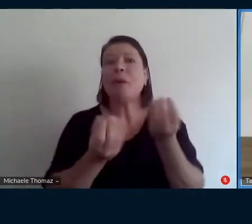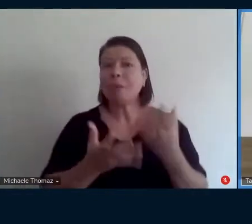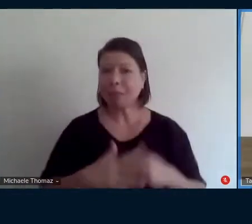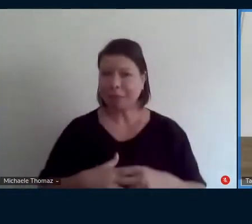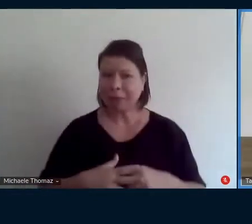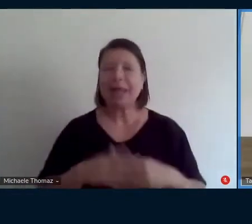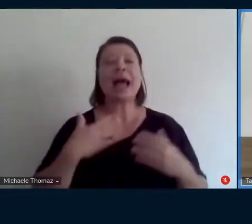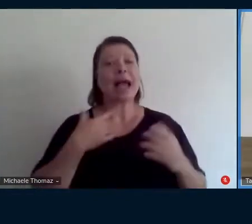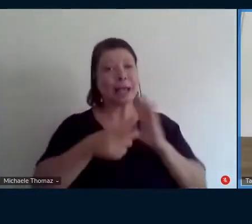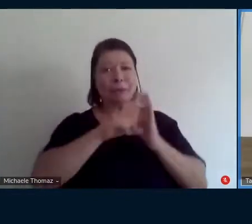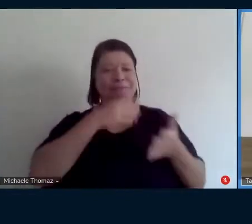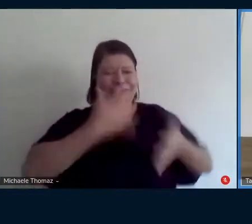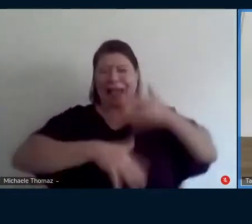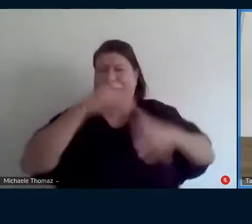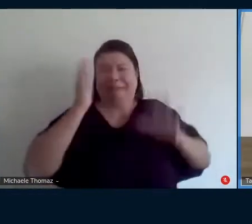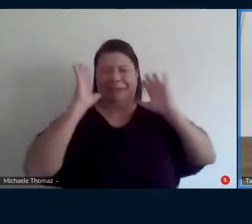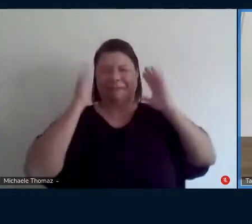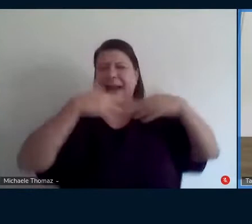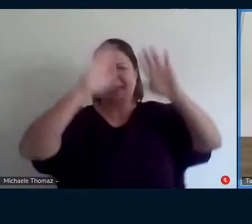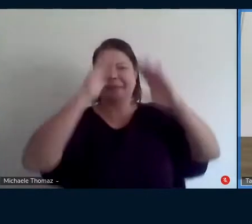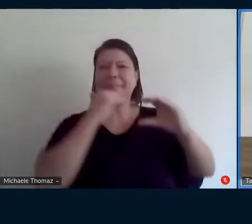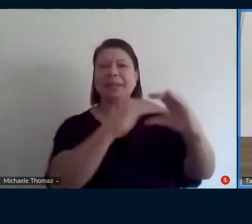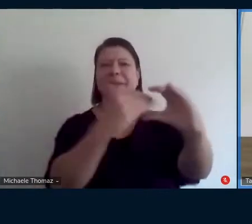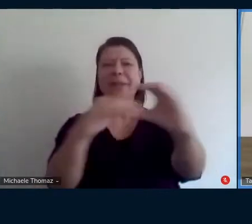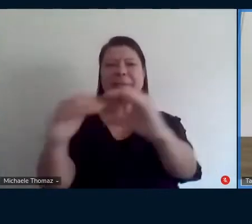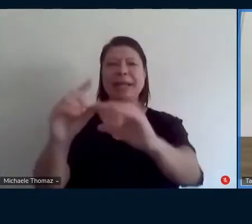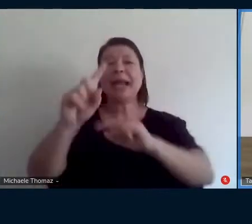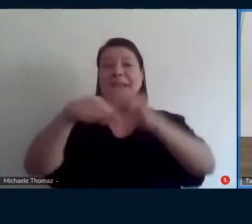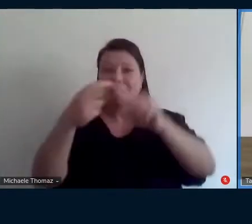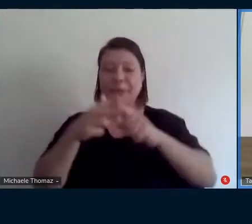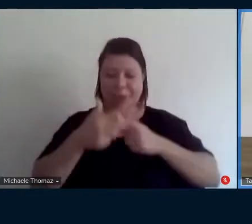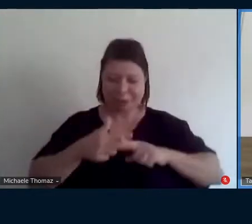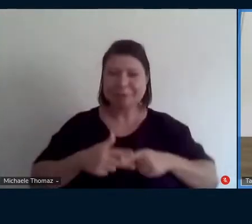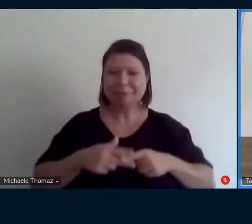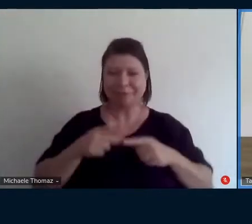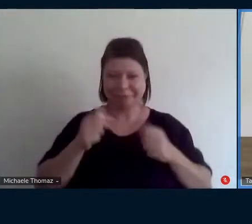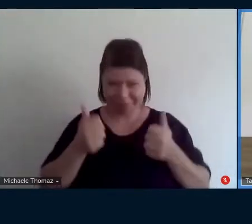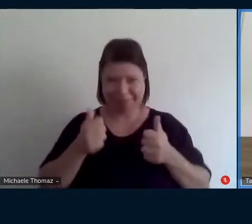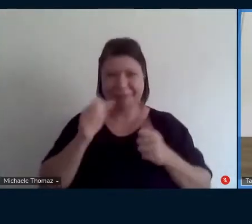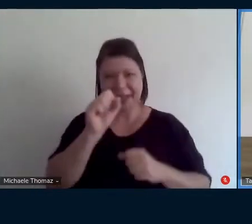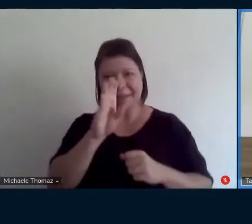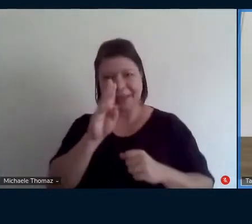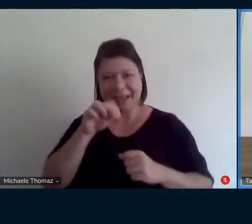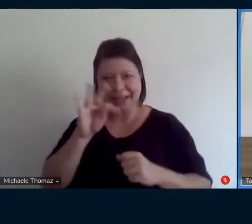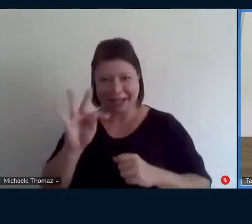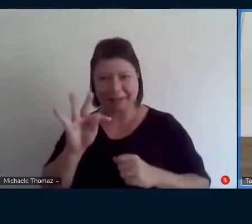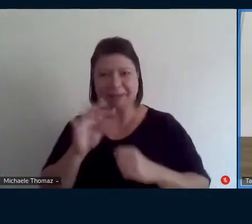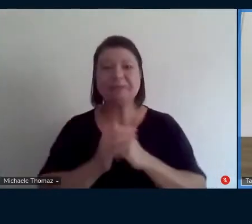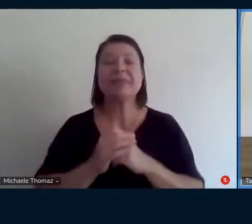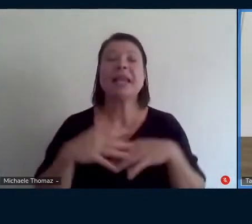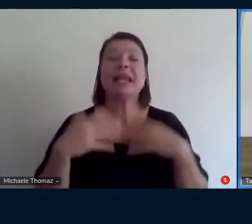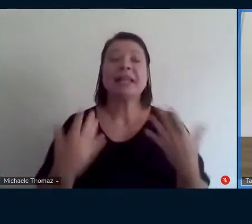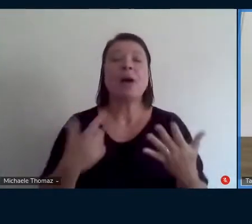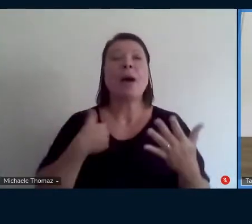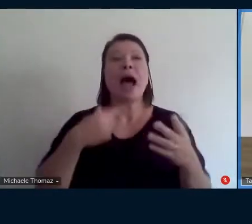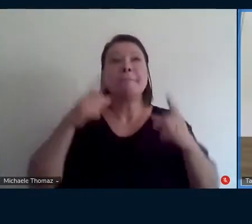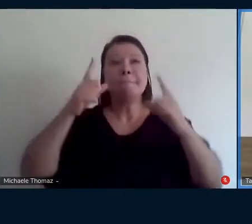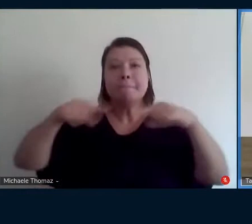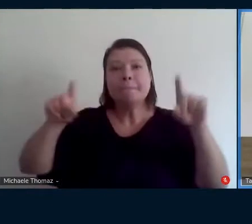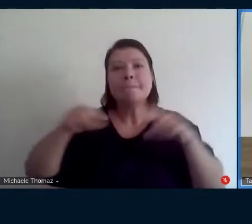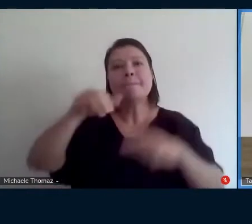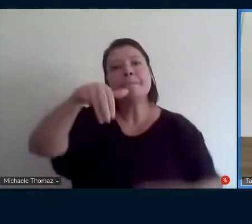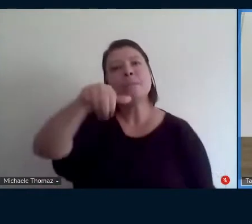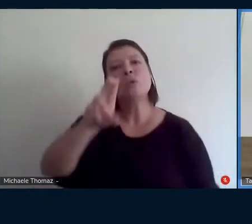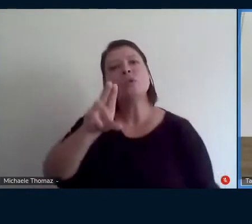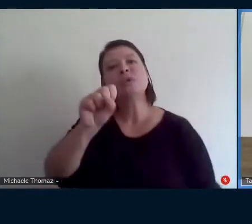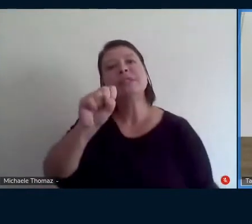É... A questão de música e musicalidade, também eu vou pontuar mais no texto, porque como eu